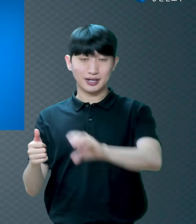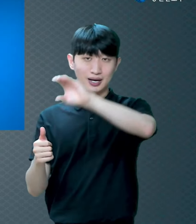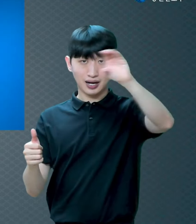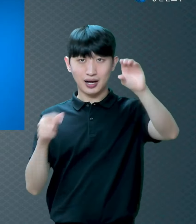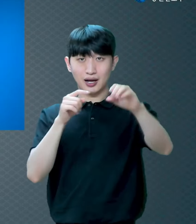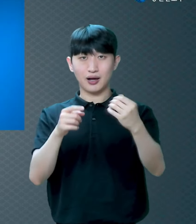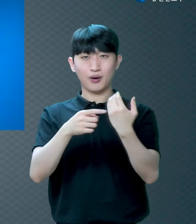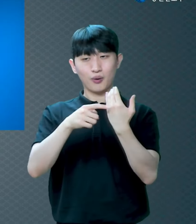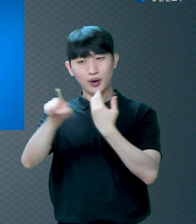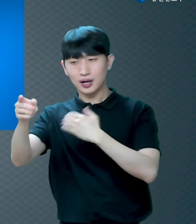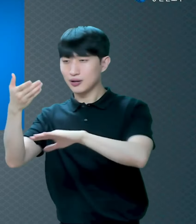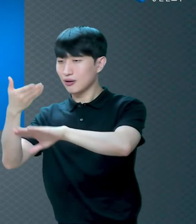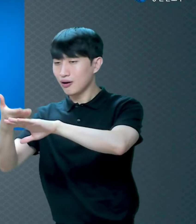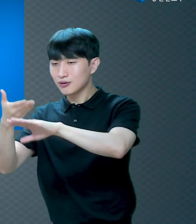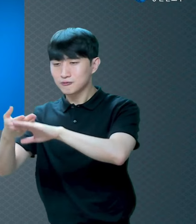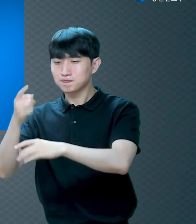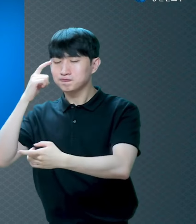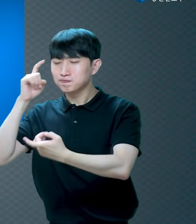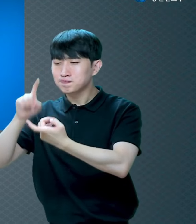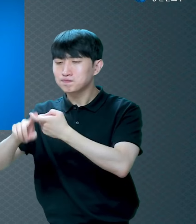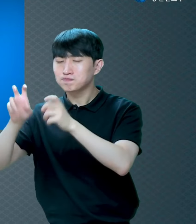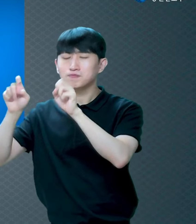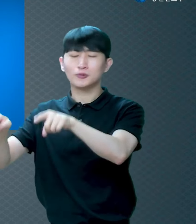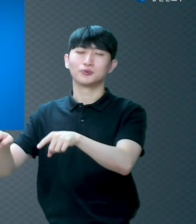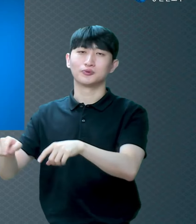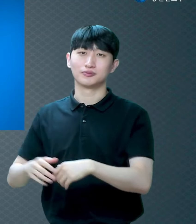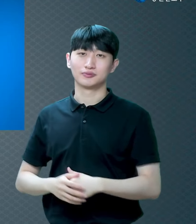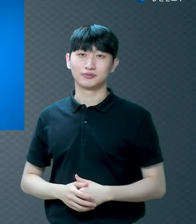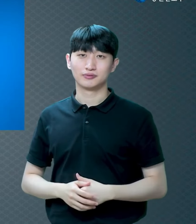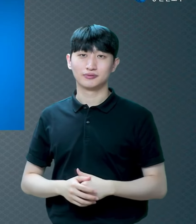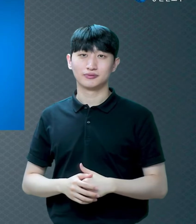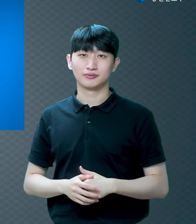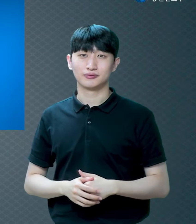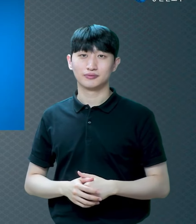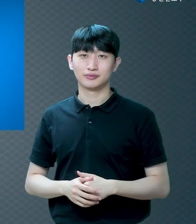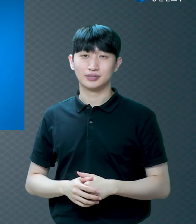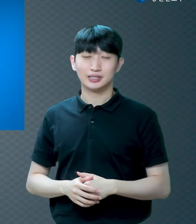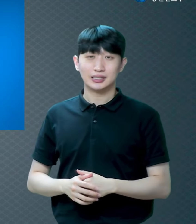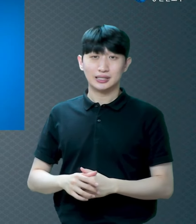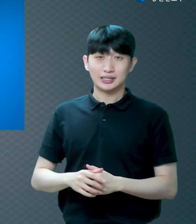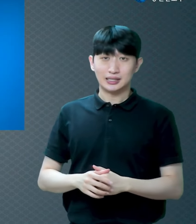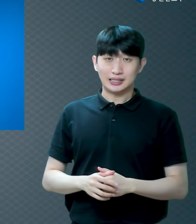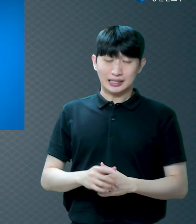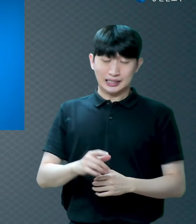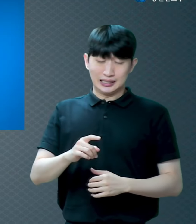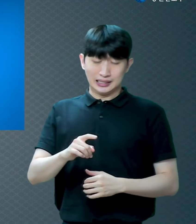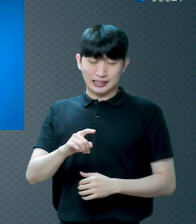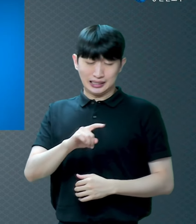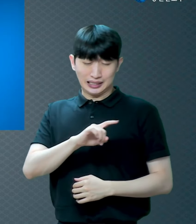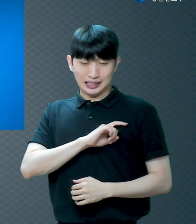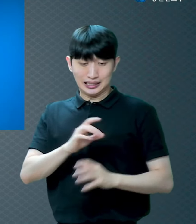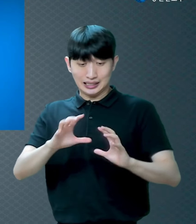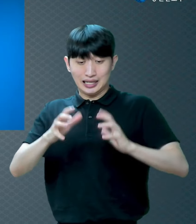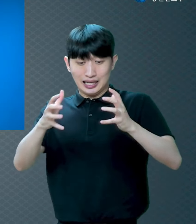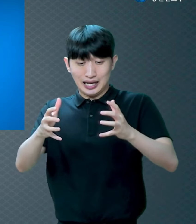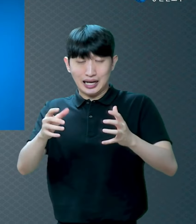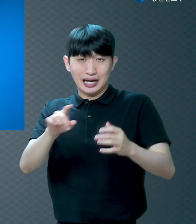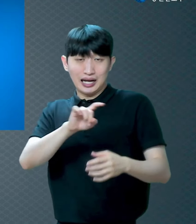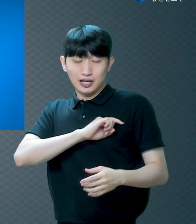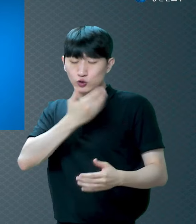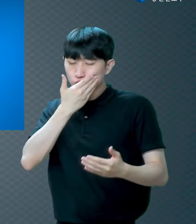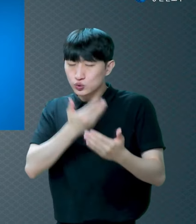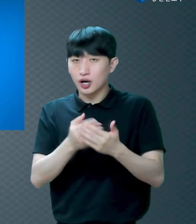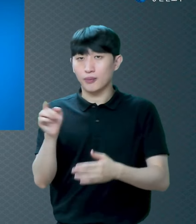알지 않기로 작정했다 제일 중요한 게 뭐냐 예수님 그리고